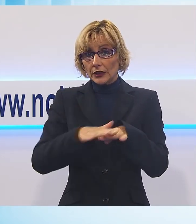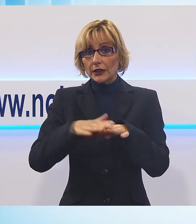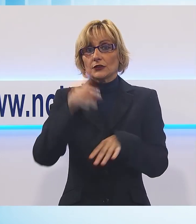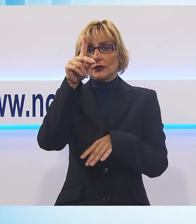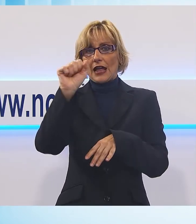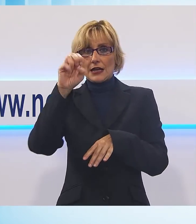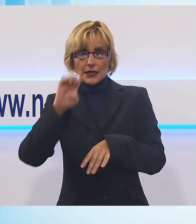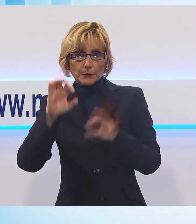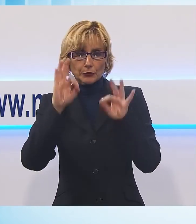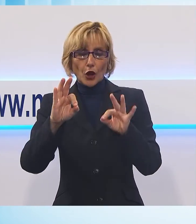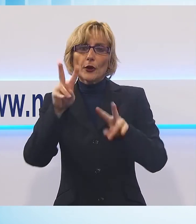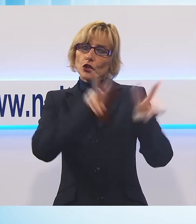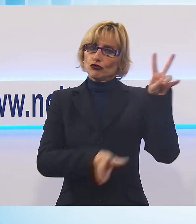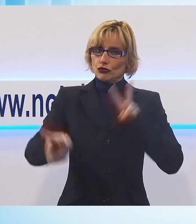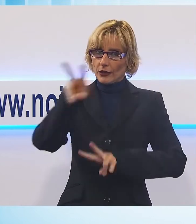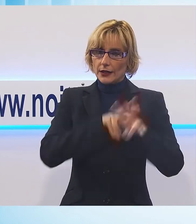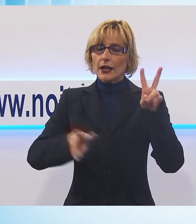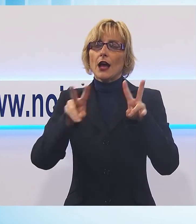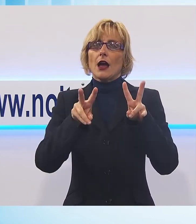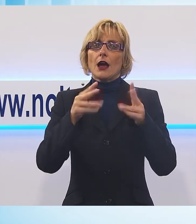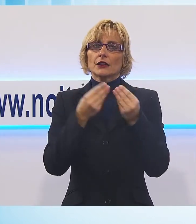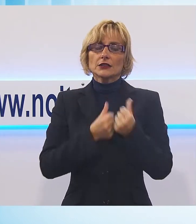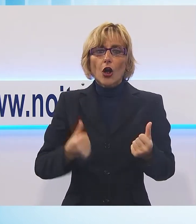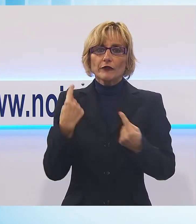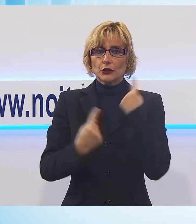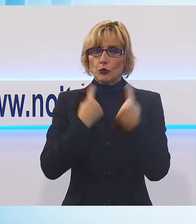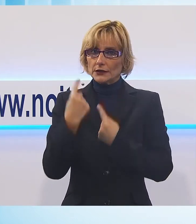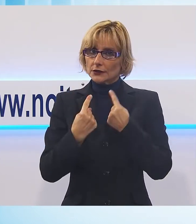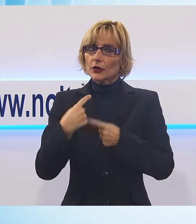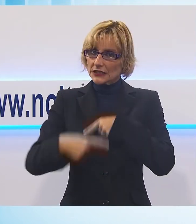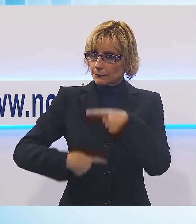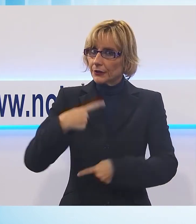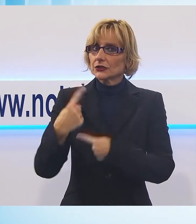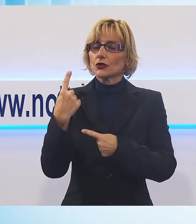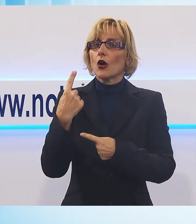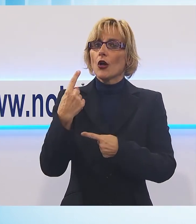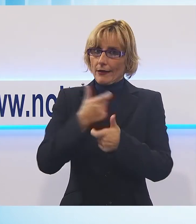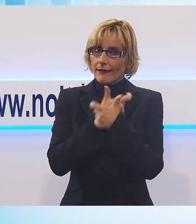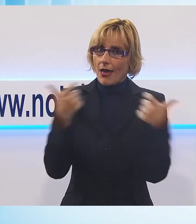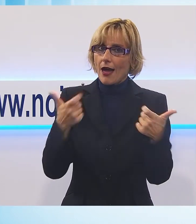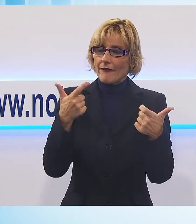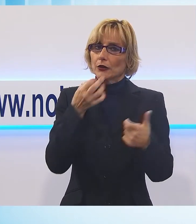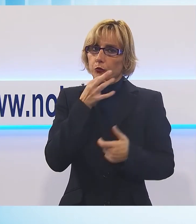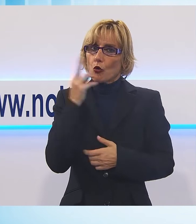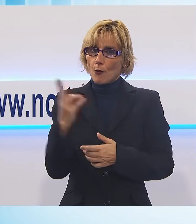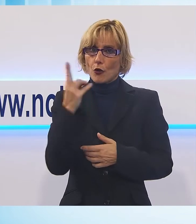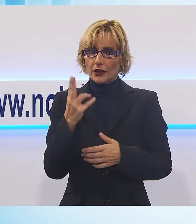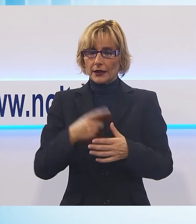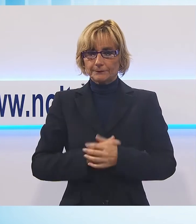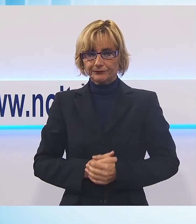quindi risolvendo in molti casi una situazione che sarebbe gravata invece da mortalità certa